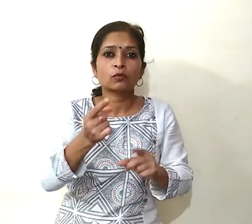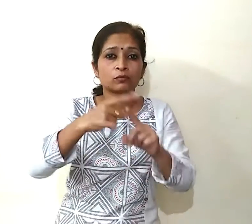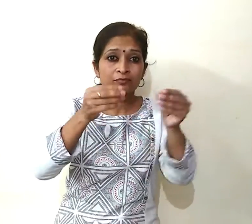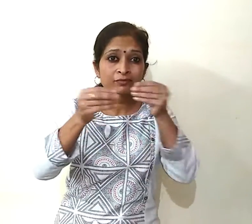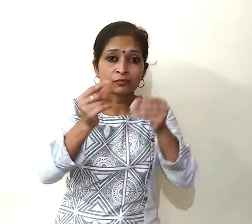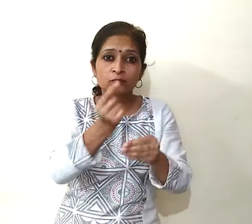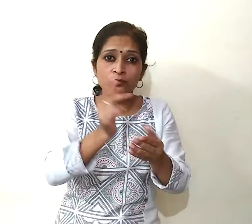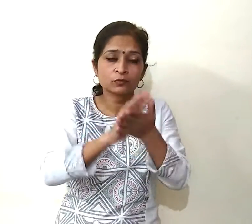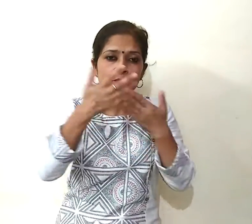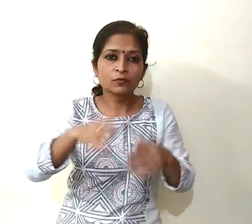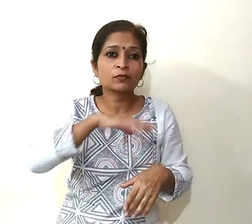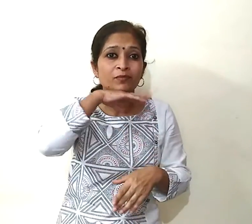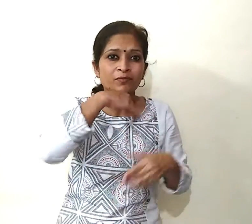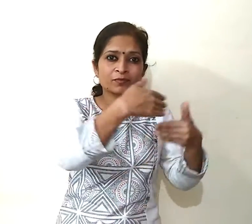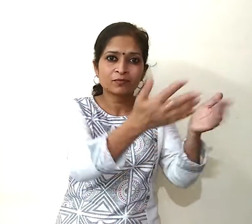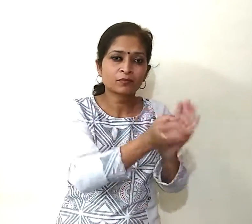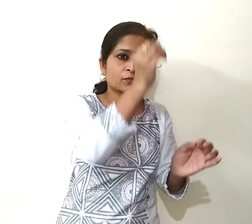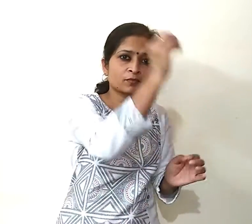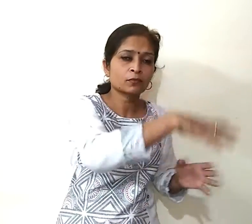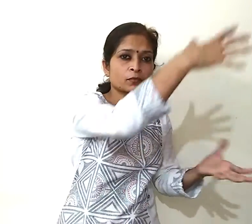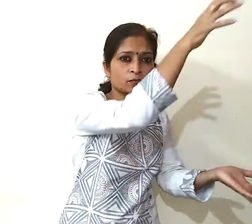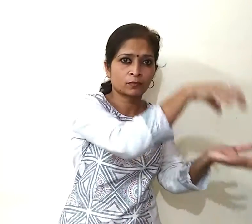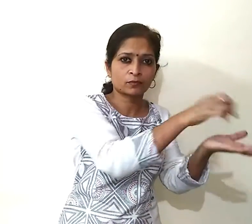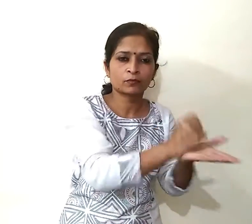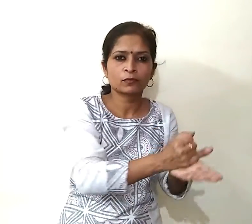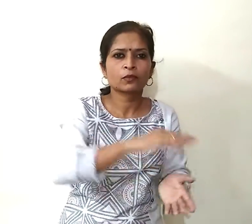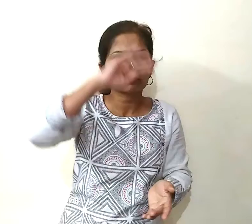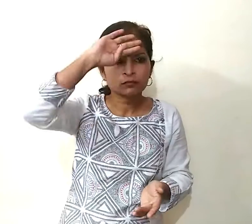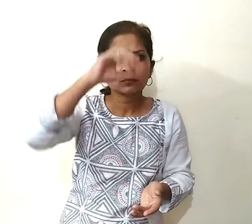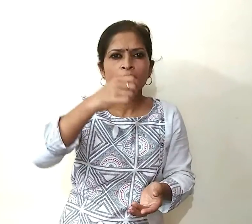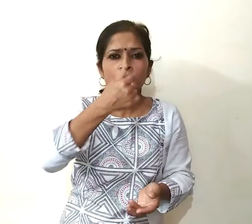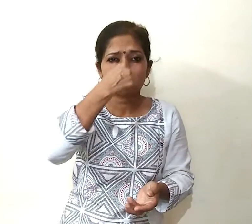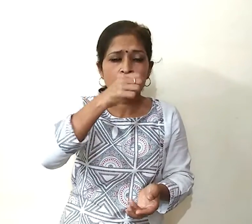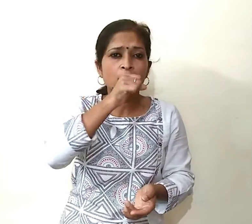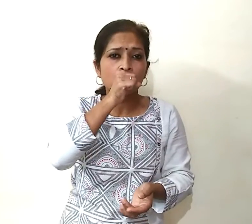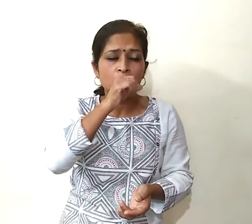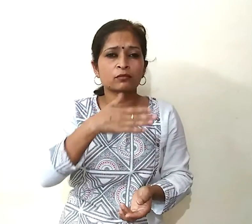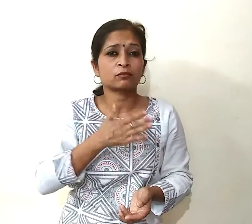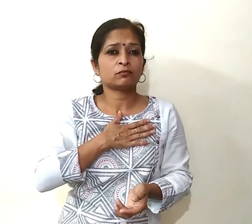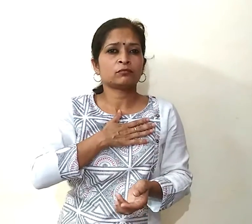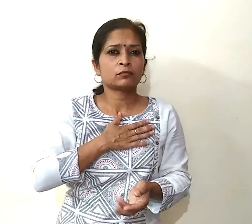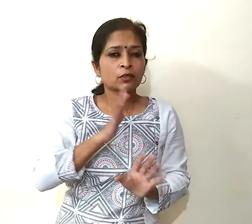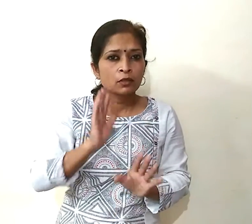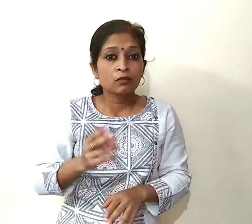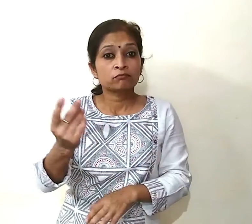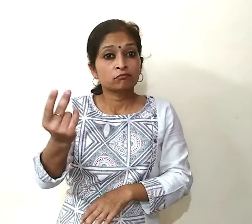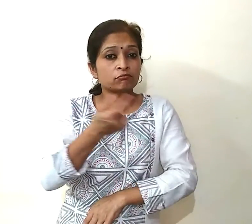किसी बंड बे में डिस्पोज करें बुखार, खांसी, जुकाम या सांस लिने में तकलीफ हो तो तुरंद डॉक्टर से